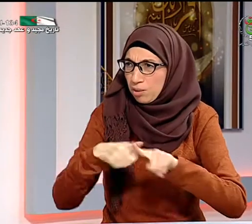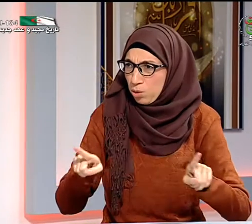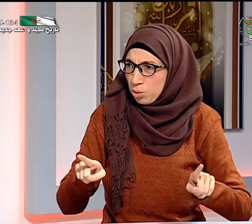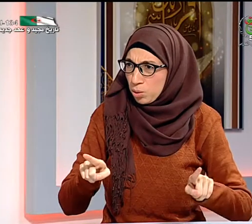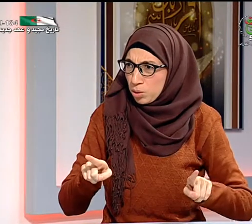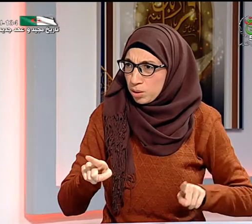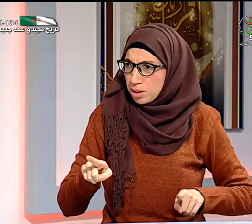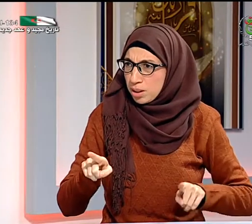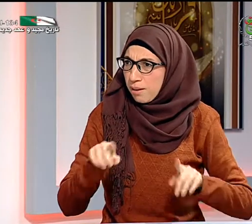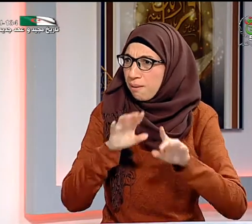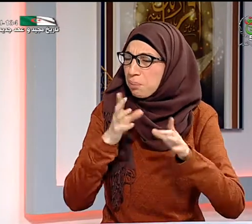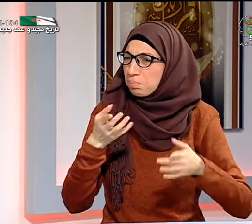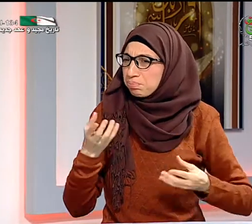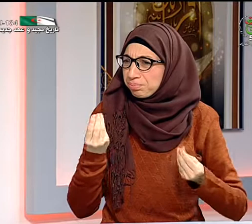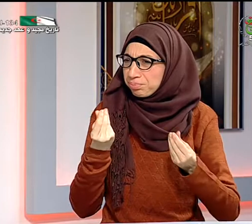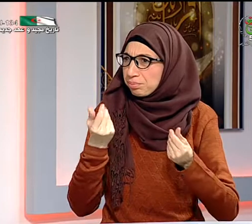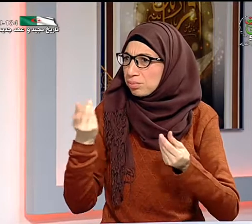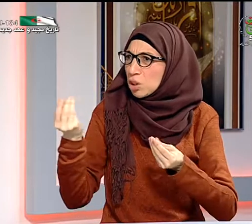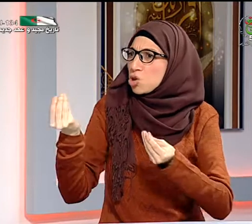المشاكل